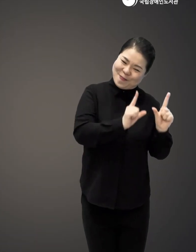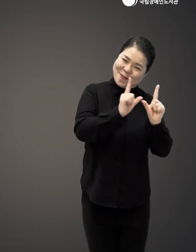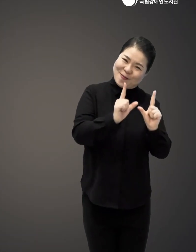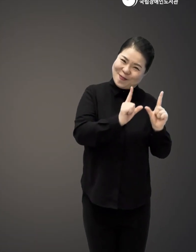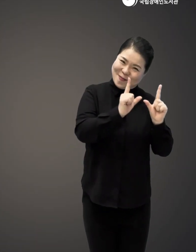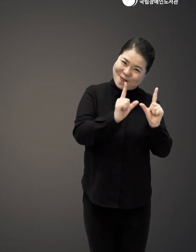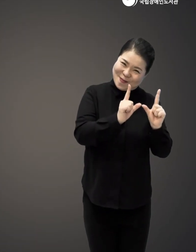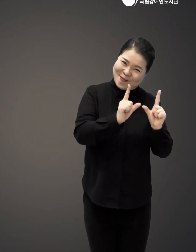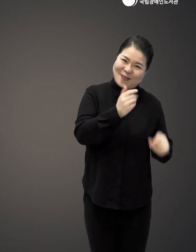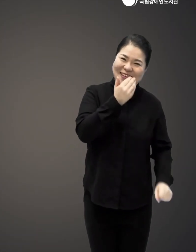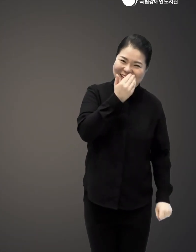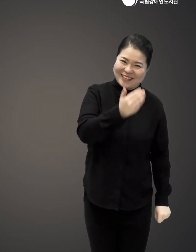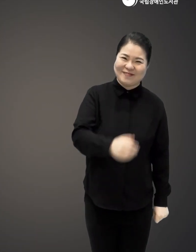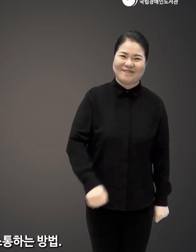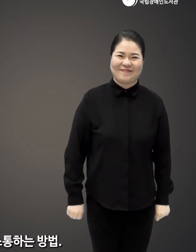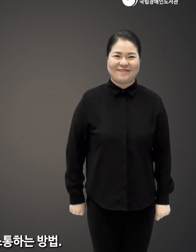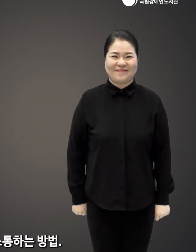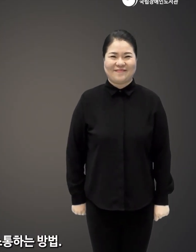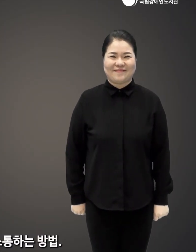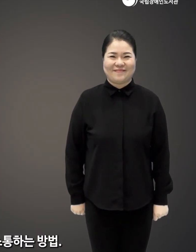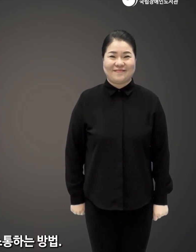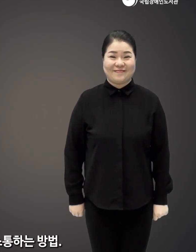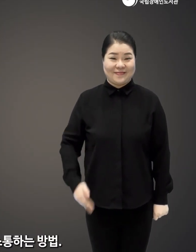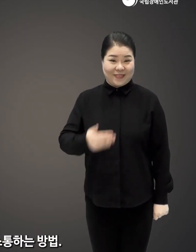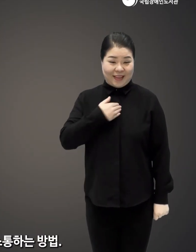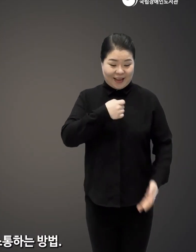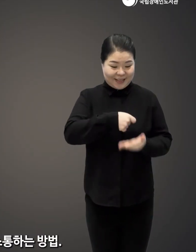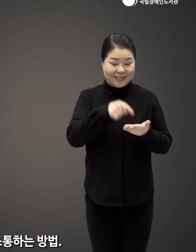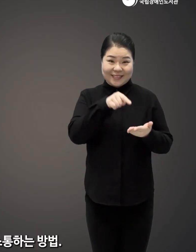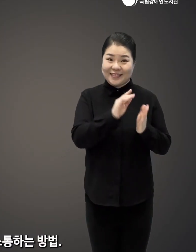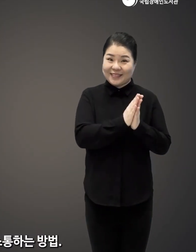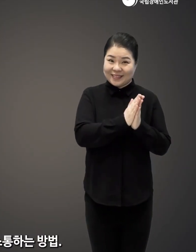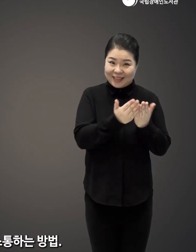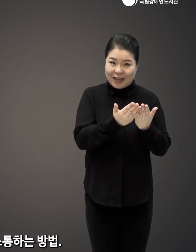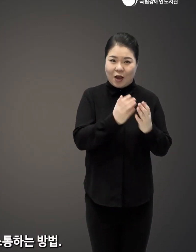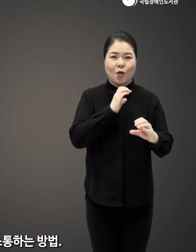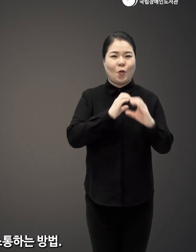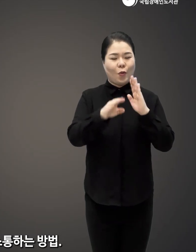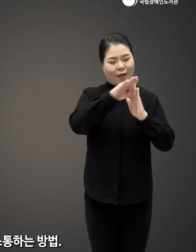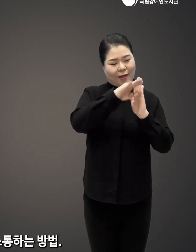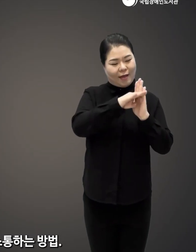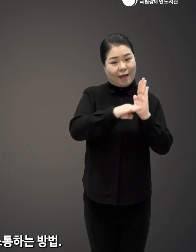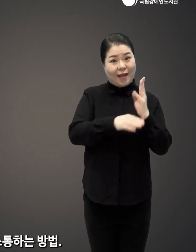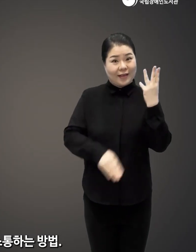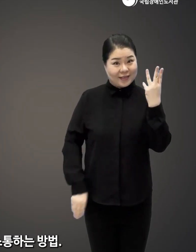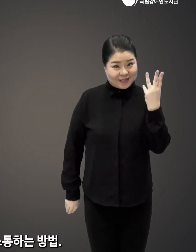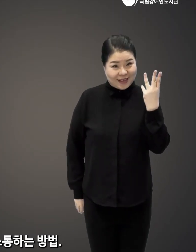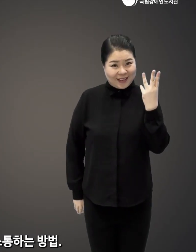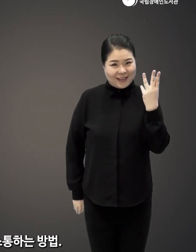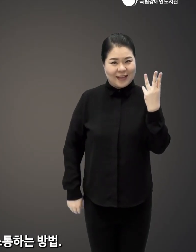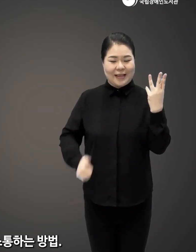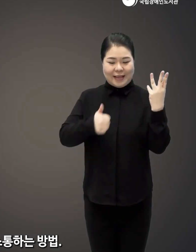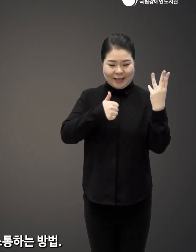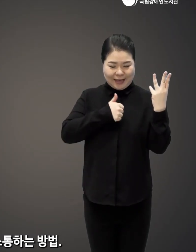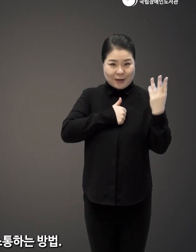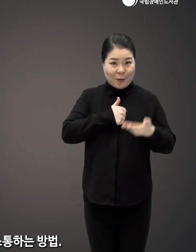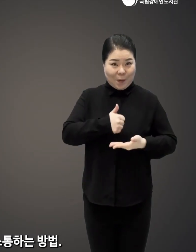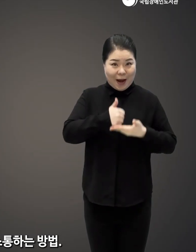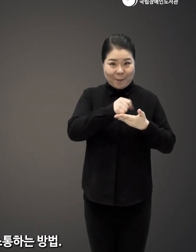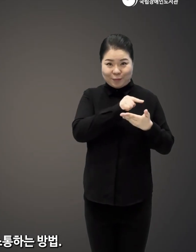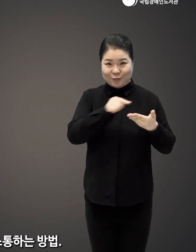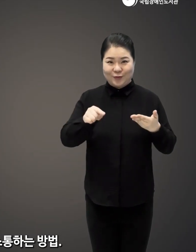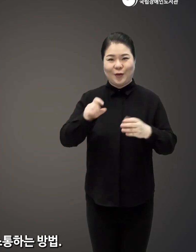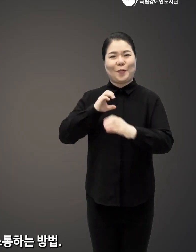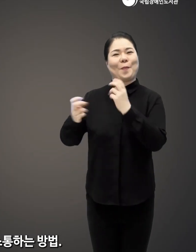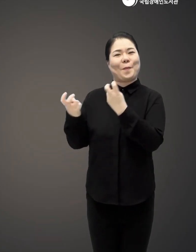날아갈 수 있다는 거죠 그래서 이 책은요 그래서 소통의 큰 세 가지 단계를 자존감에서부터